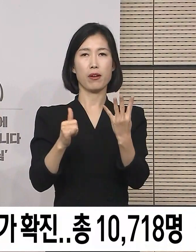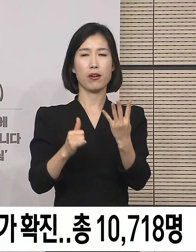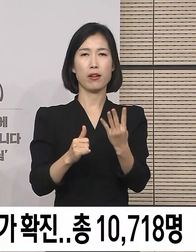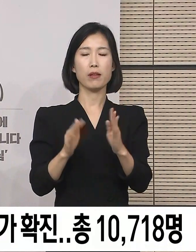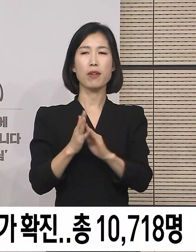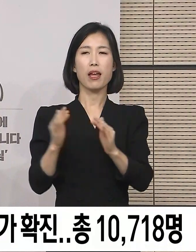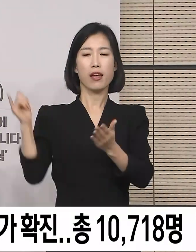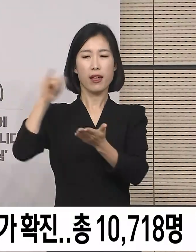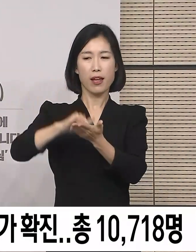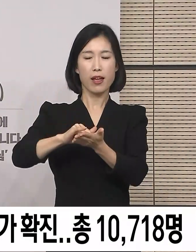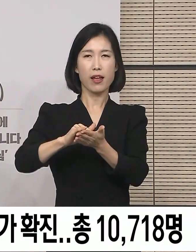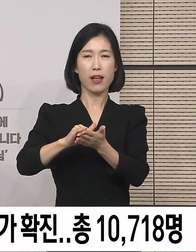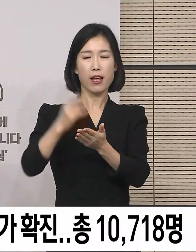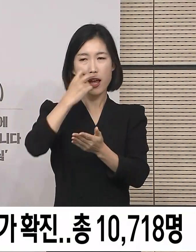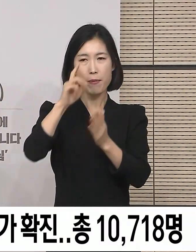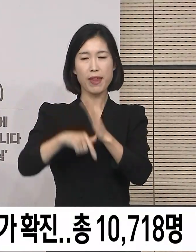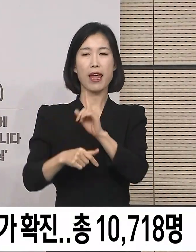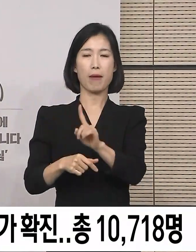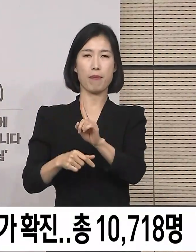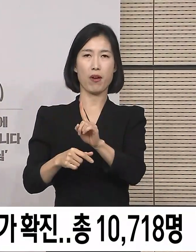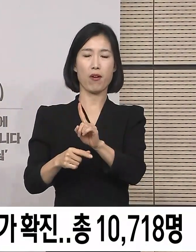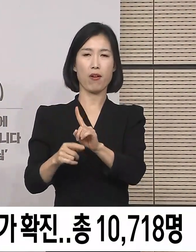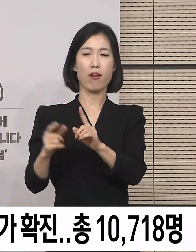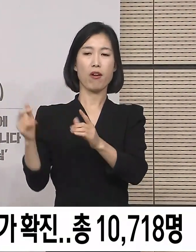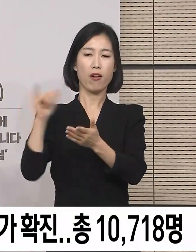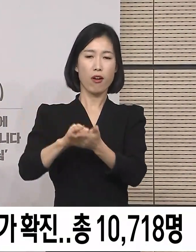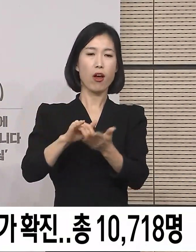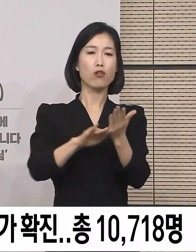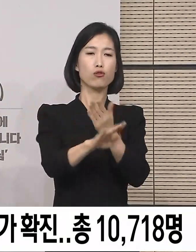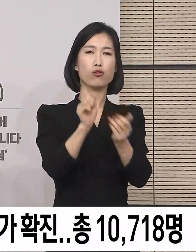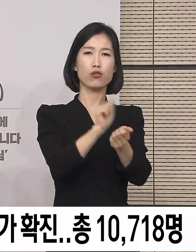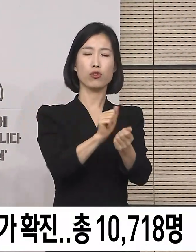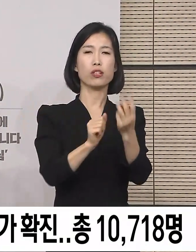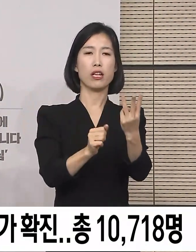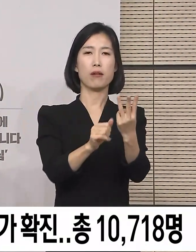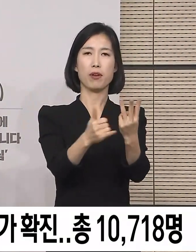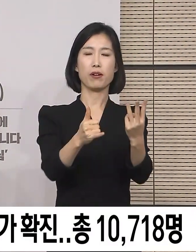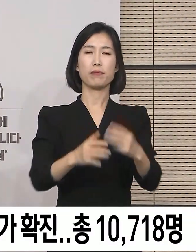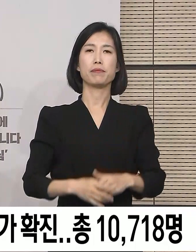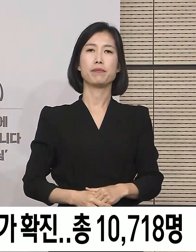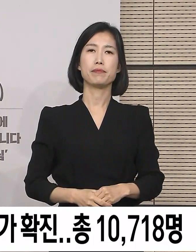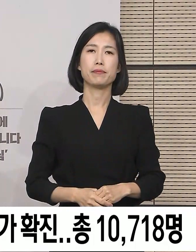검역 단계에서 확진된 사례가 1건, 지역사회 확진 사례가 3건입니다.